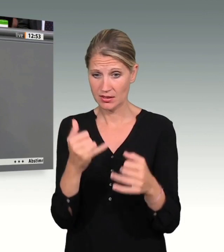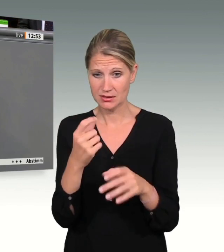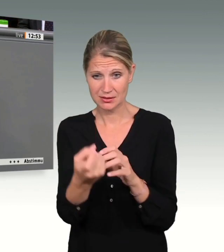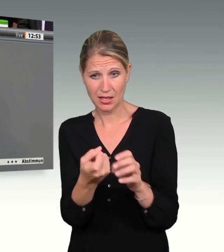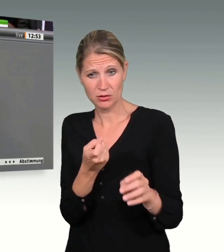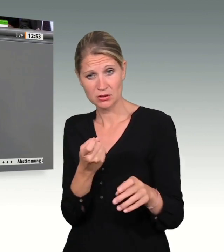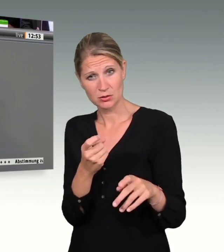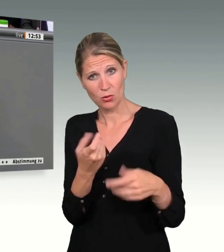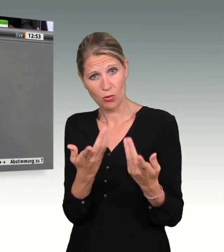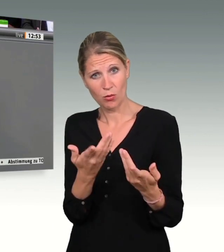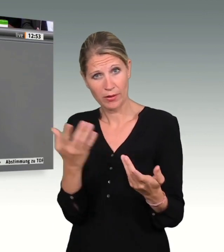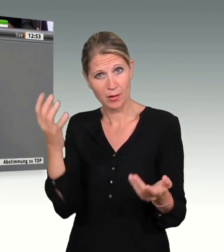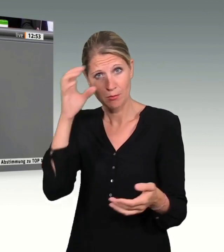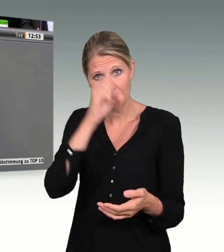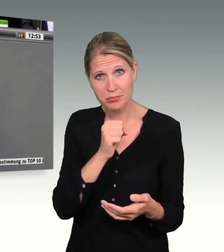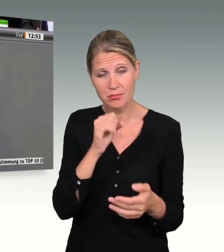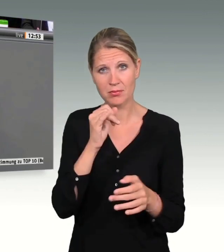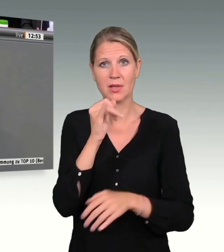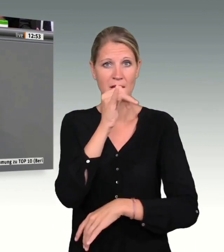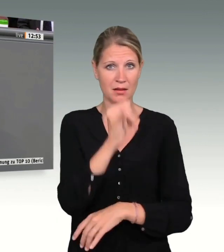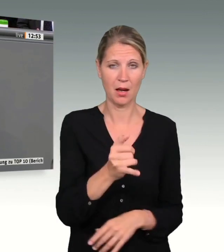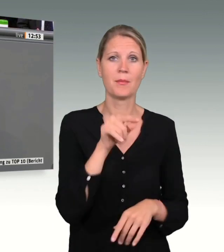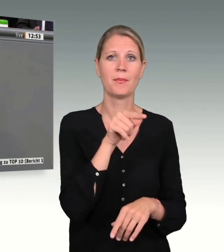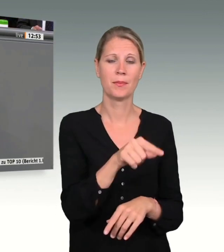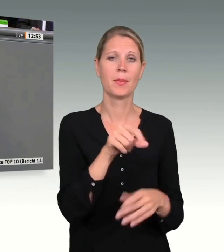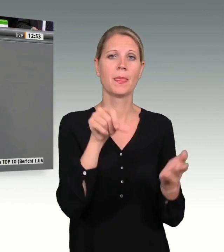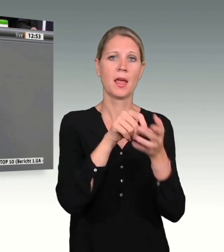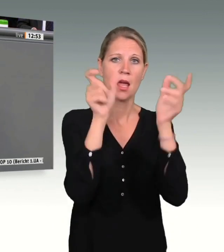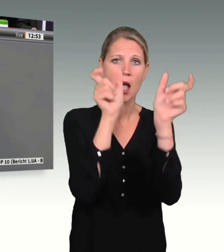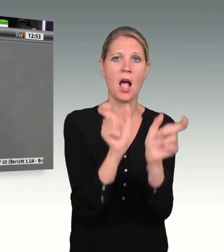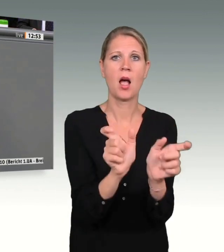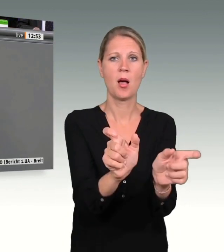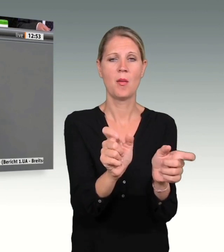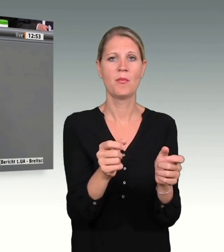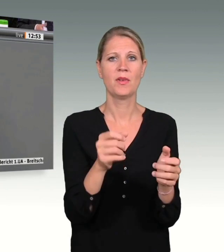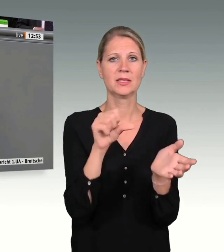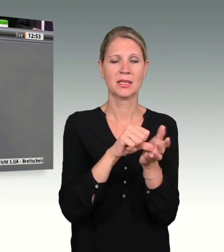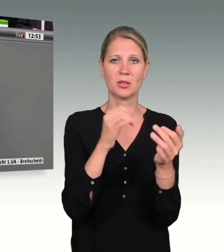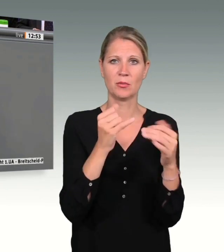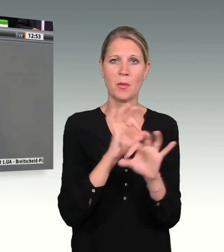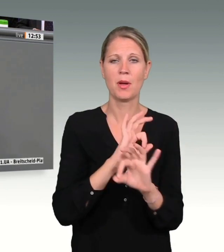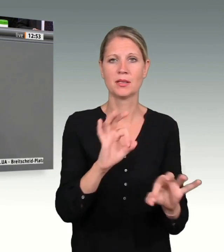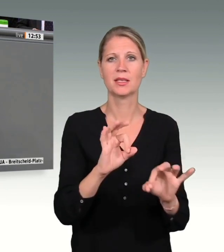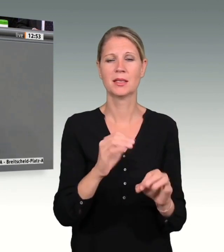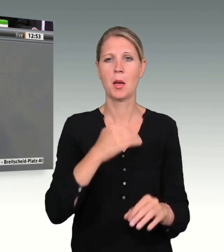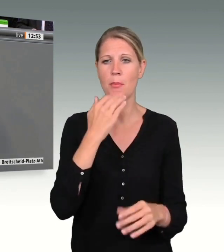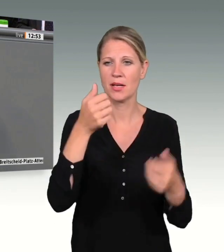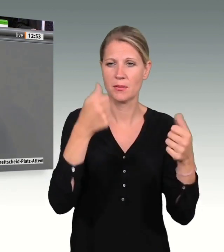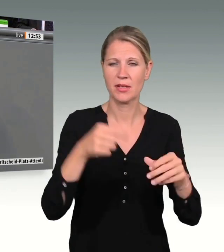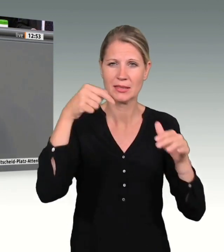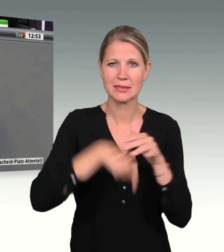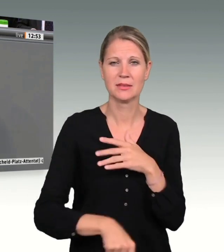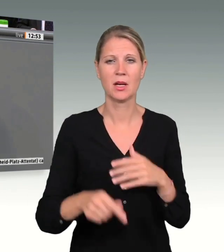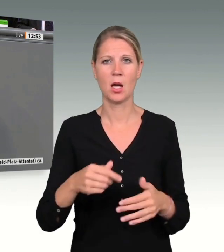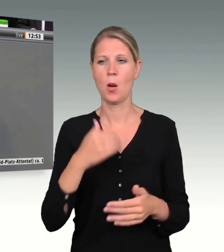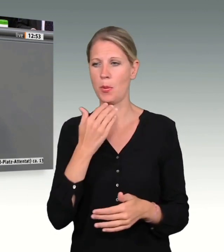ist verbessert worden. Die Berichtspflicht ist intensiver. Die Protokolle sind deutlicher. Aber auch bei der Bewertung von